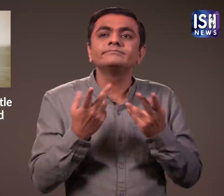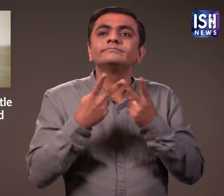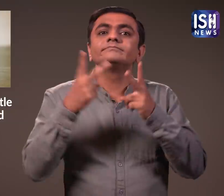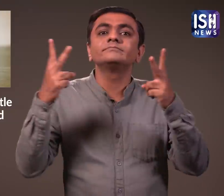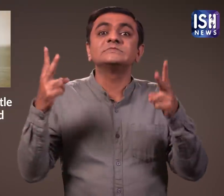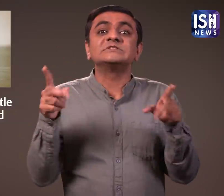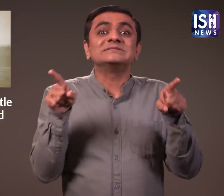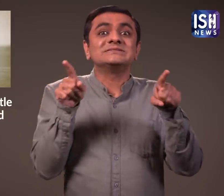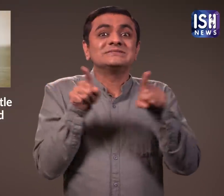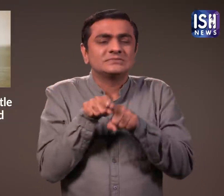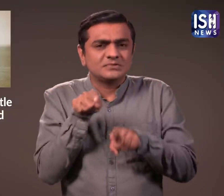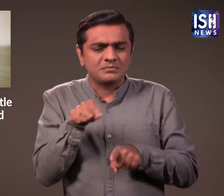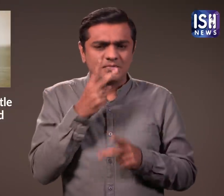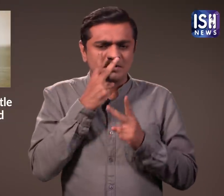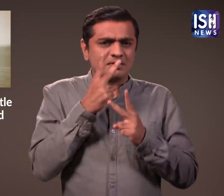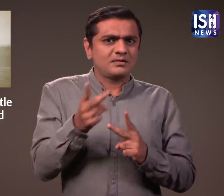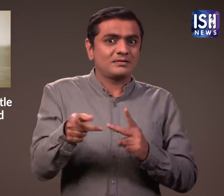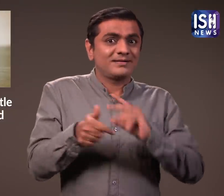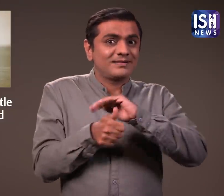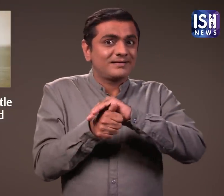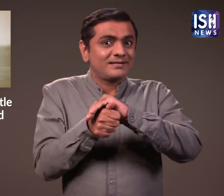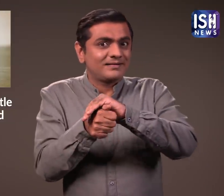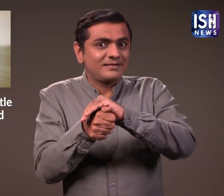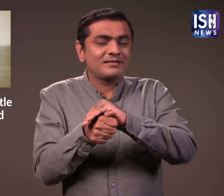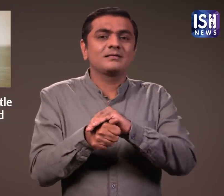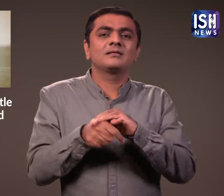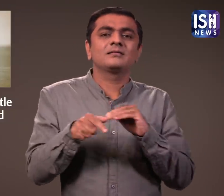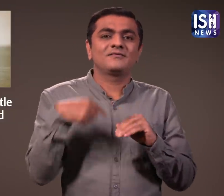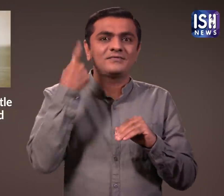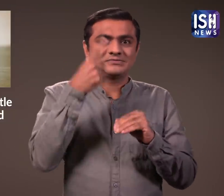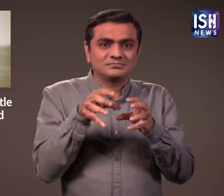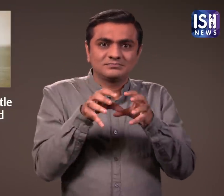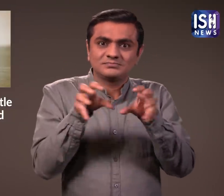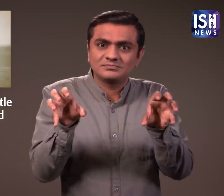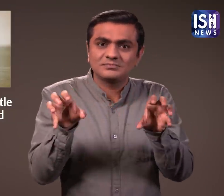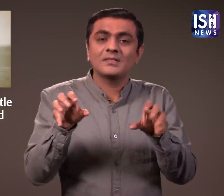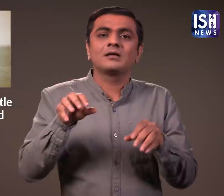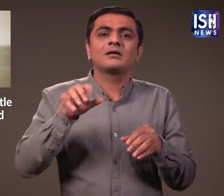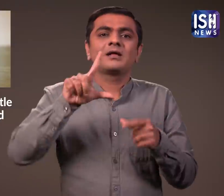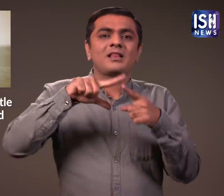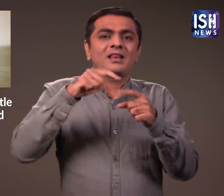ऐसे कई मामले हैं इसी तरह यह छे पैरो और दो सिर वाला कच्वा है